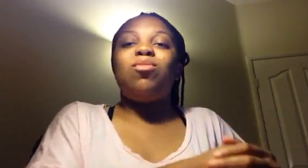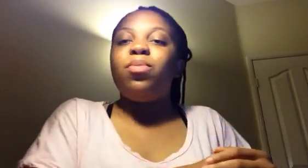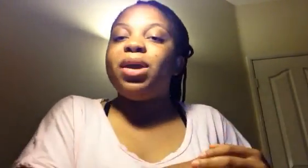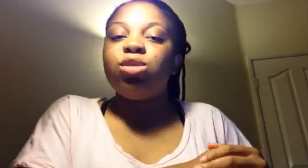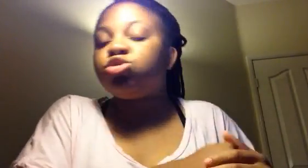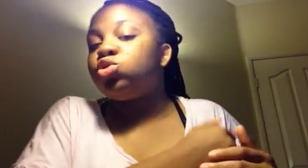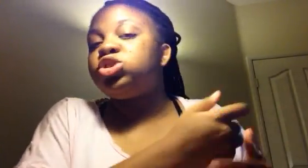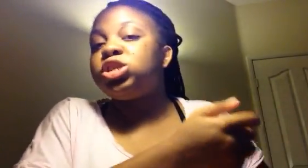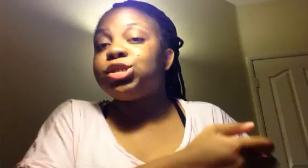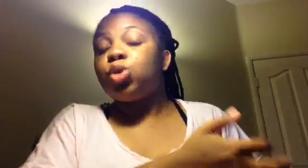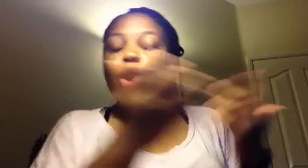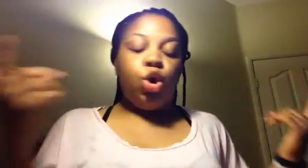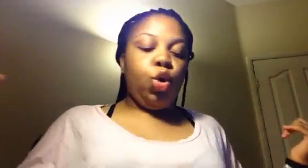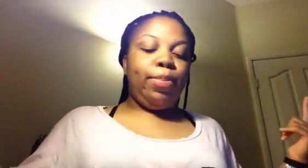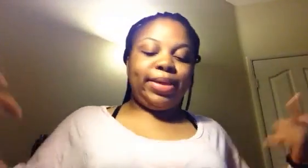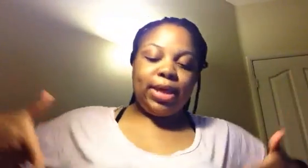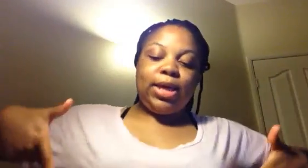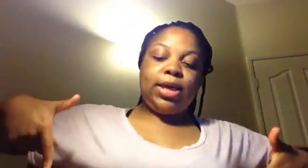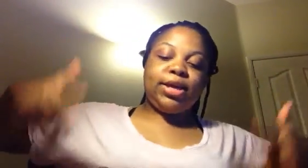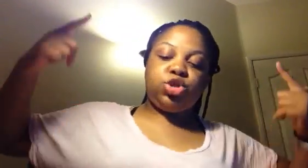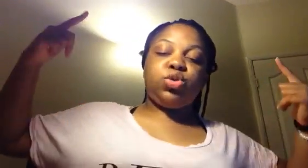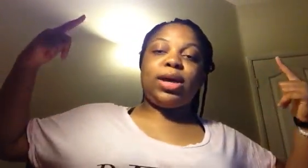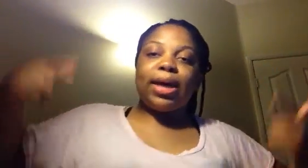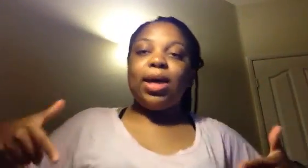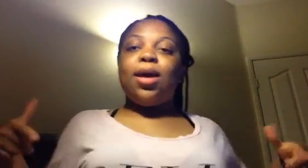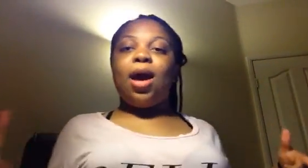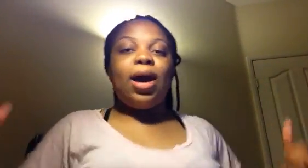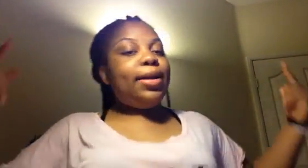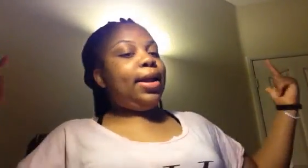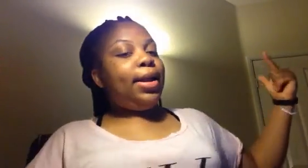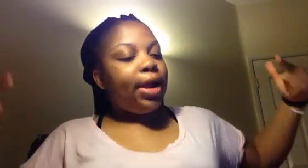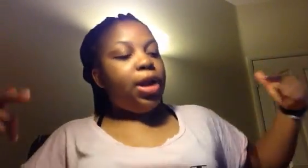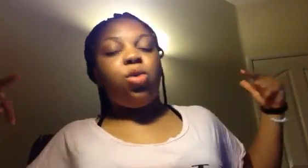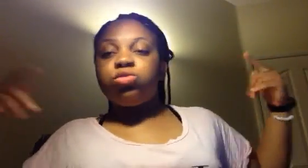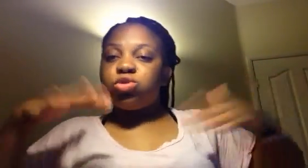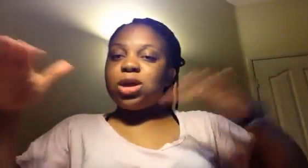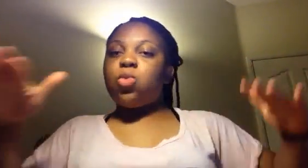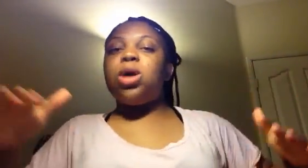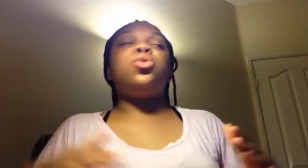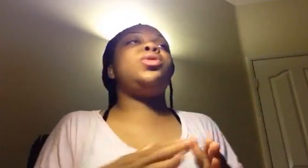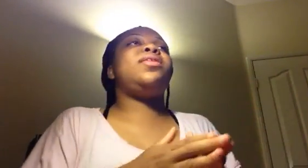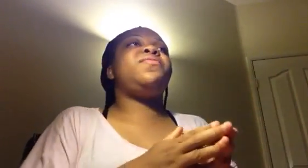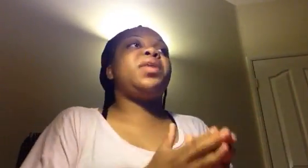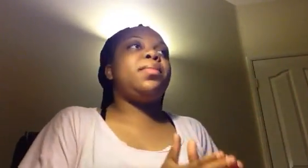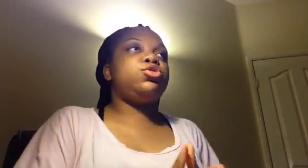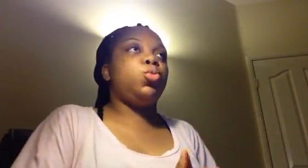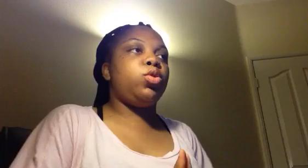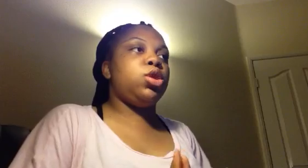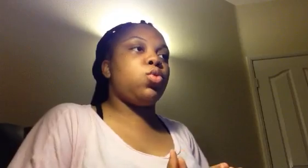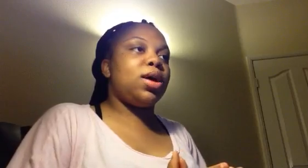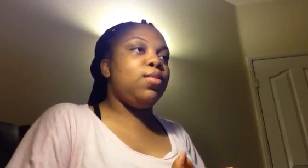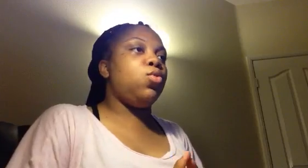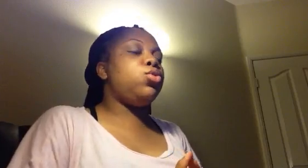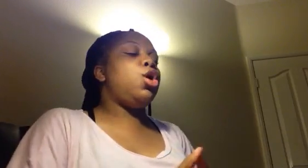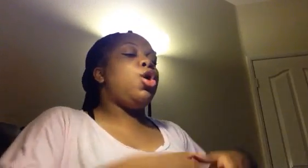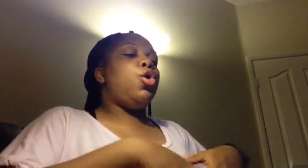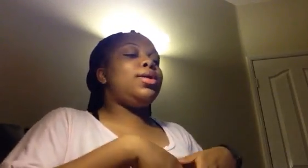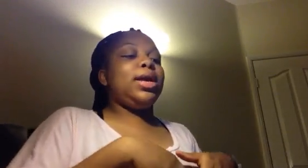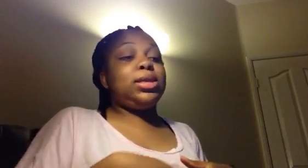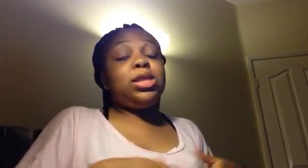que mon pays ont sorti des chansons. Le pays est sucré. Allez, les lions. Tout ça quoi. Donc, on a vraiment supporté le Cameroun. On a été